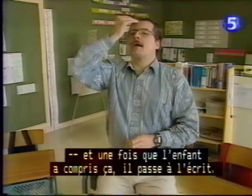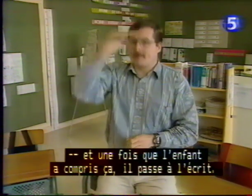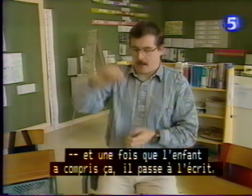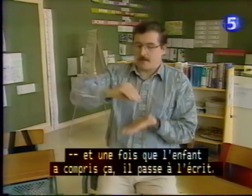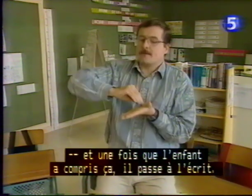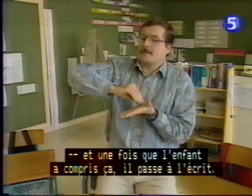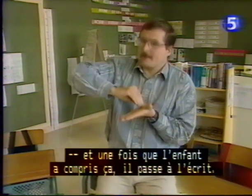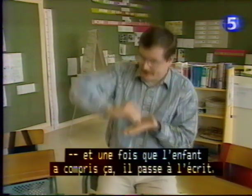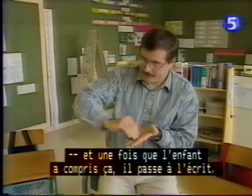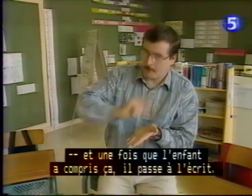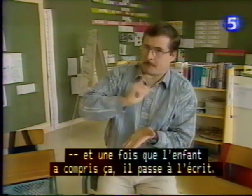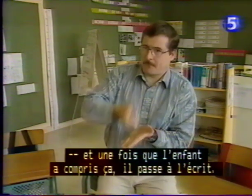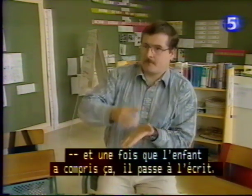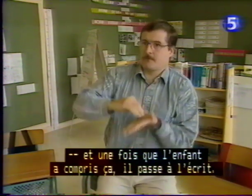compris ça, il peut passer à l'écrit.